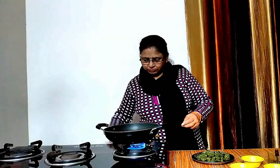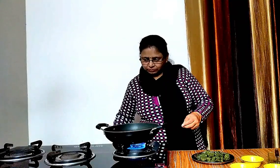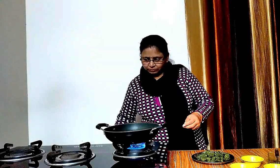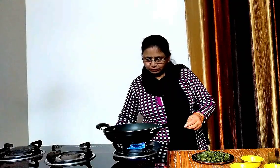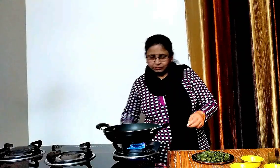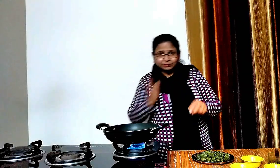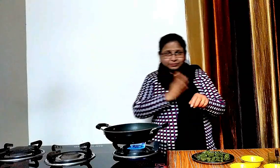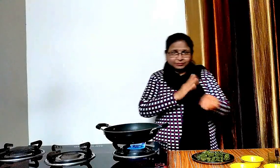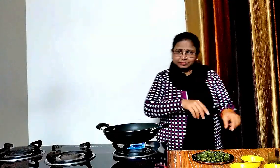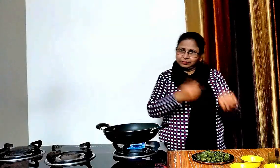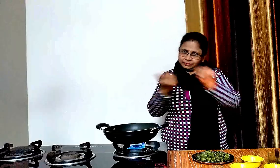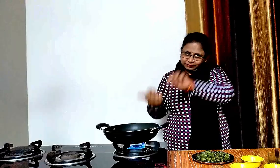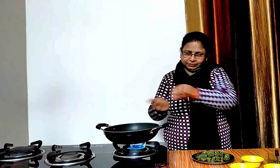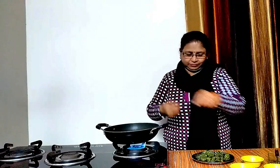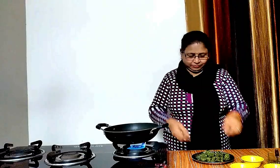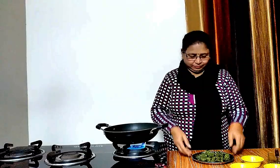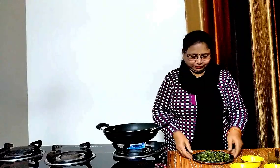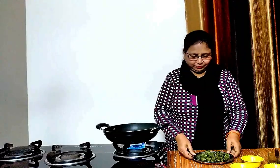अब इसमें सारे गट्टे डाल देंगे